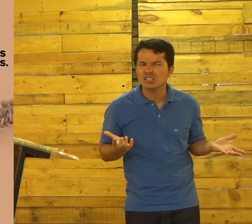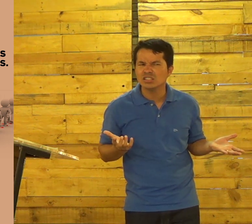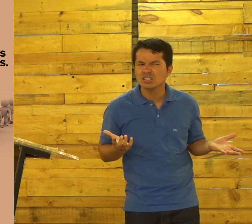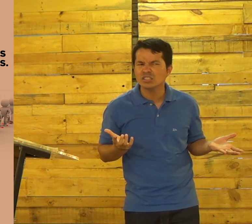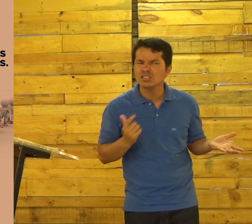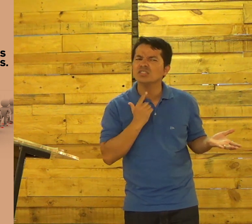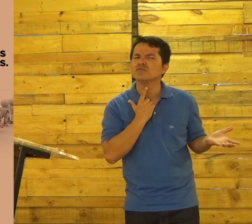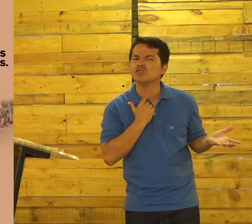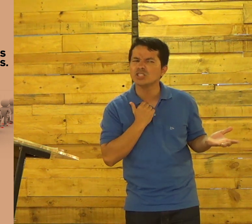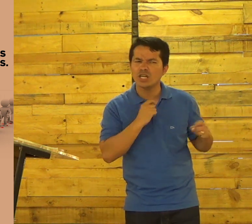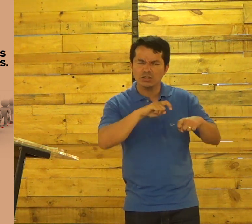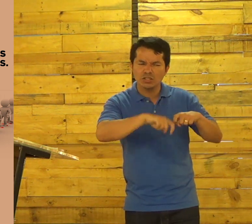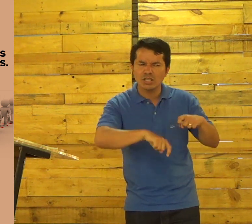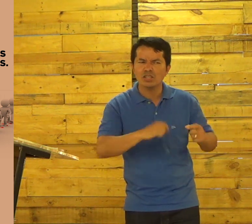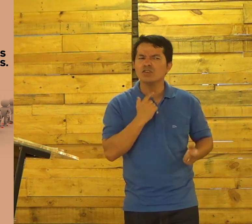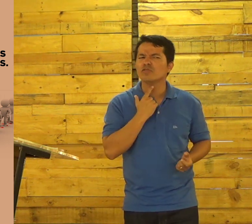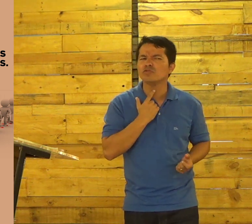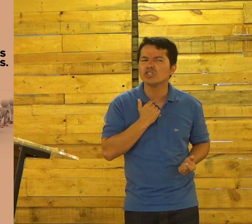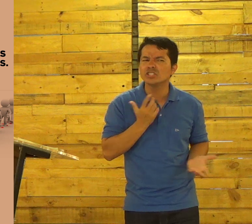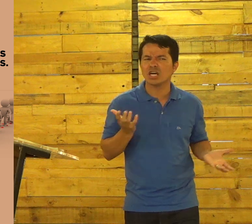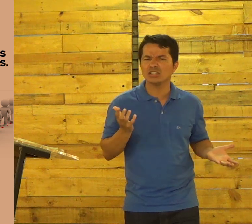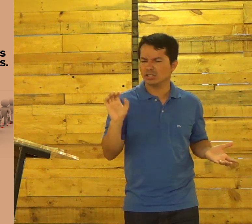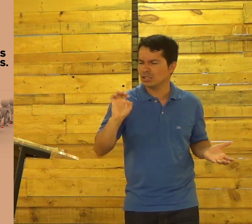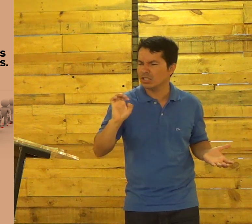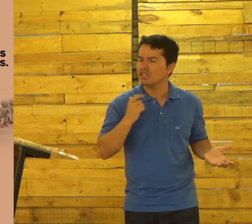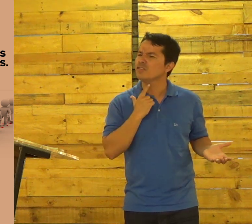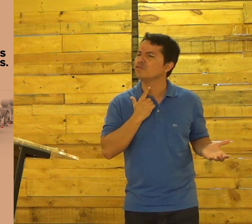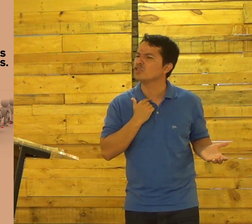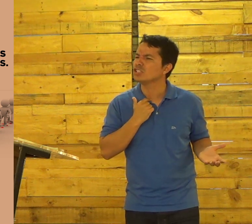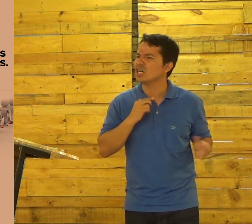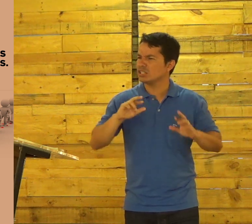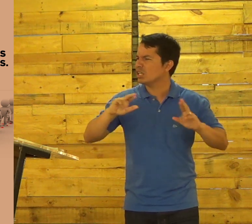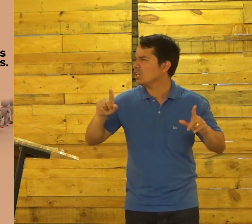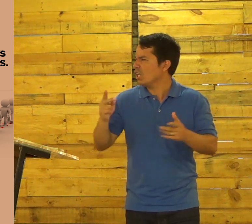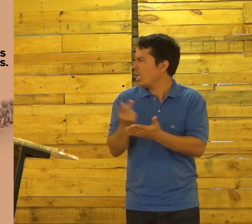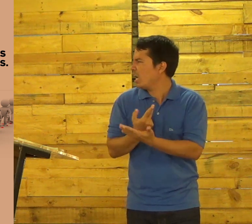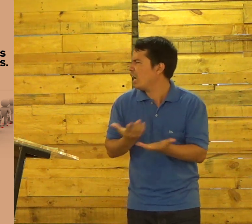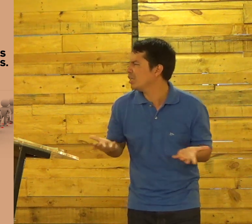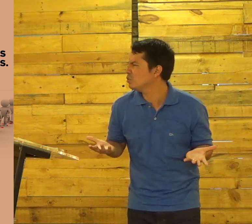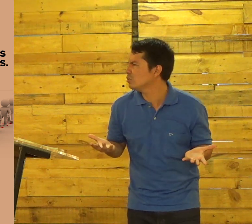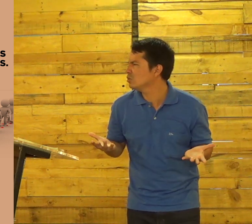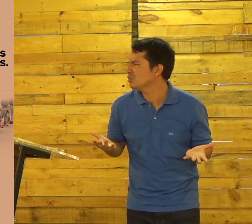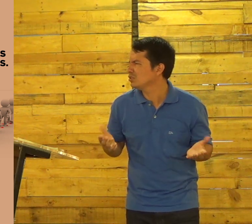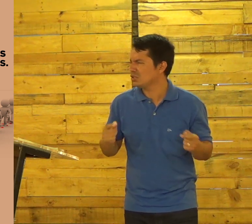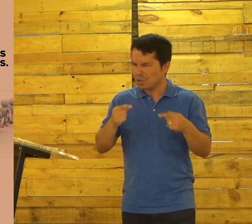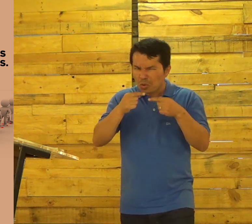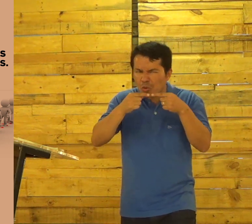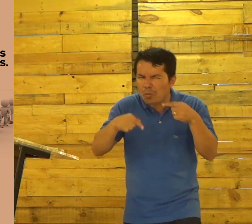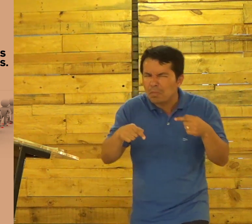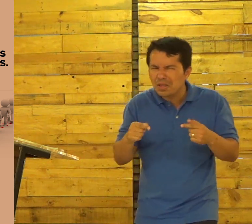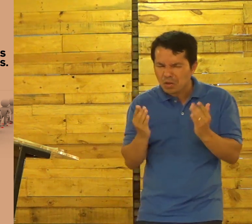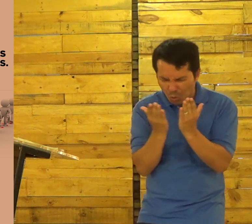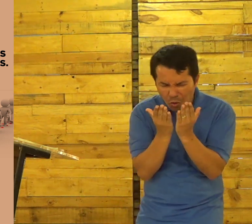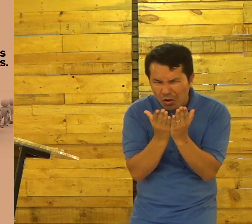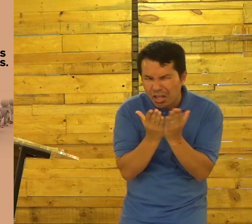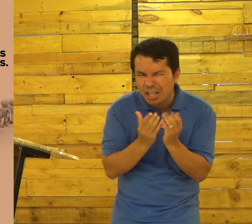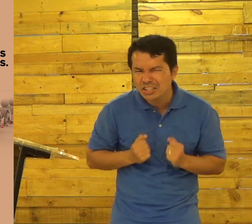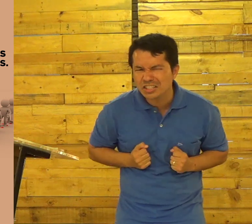O que você tem Vontade De sexo O que você tem Vontade